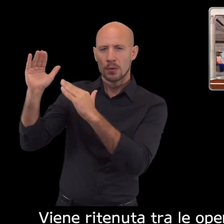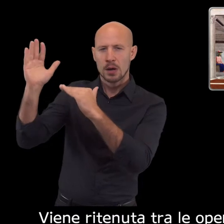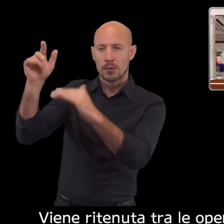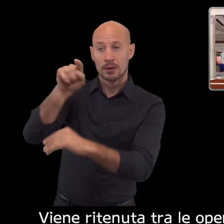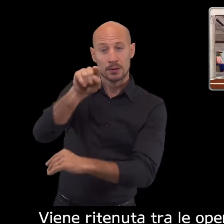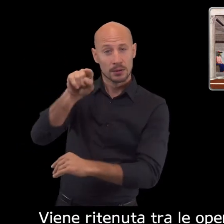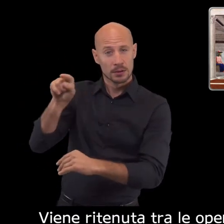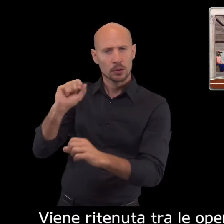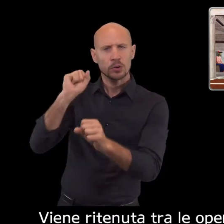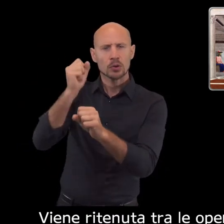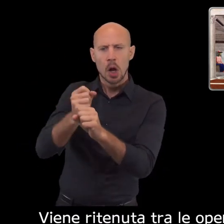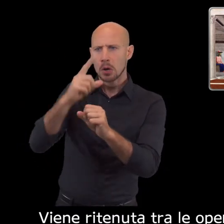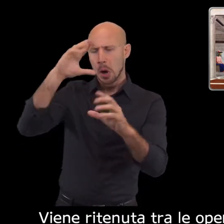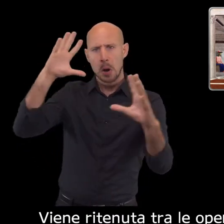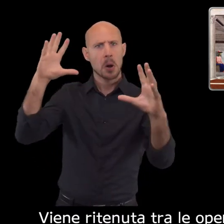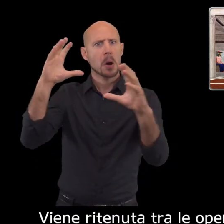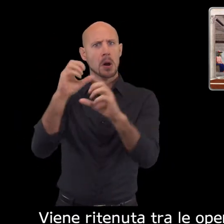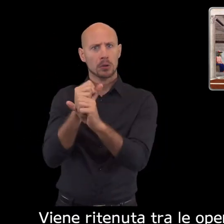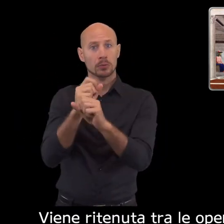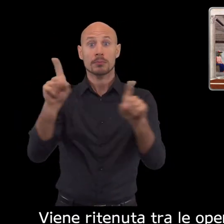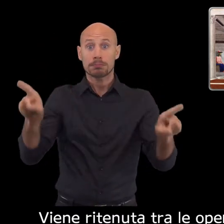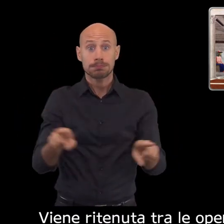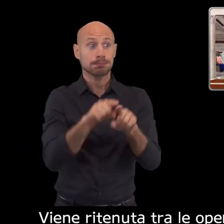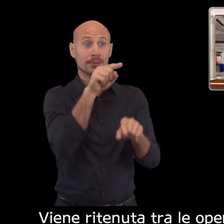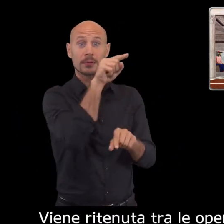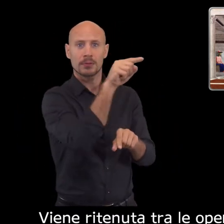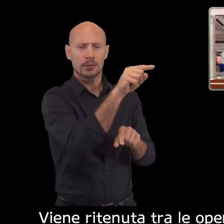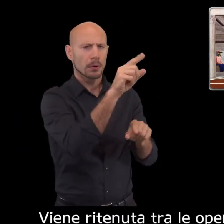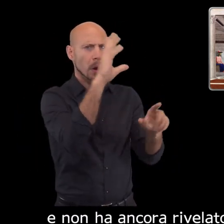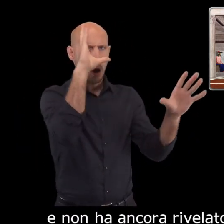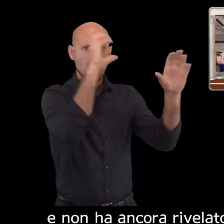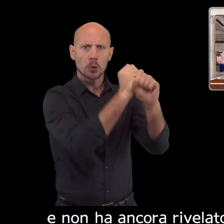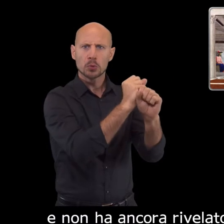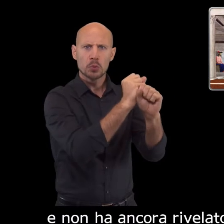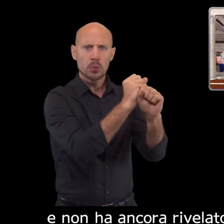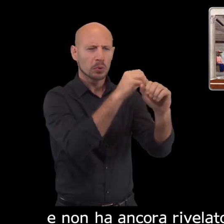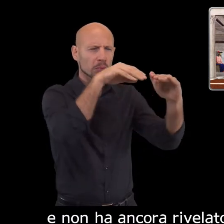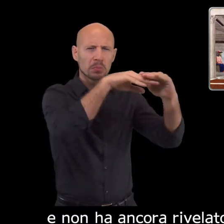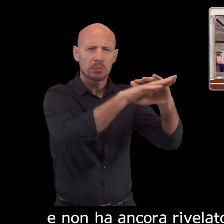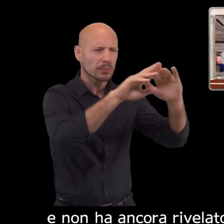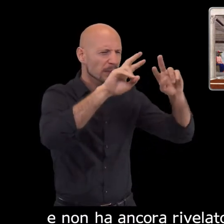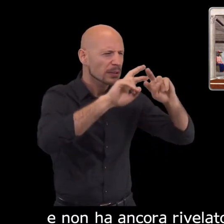Viene ritenuta tra le opere più misteriose di tutti i tempi. E non ha ancora rivelato i suoi tanti segreti.